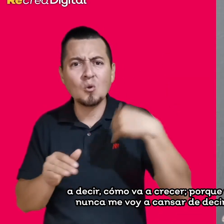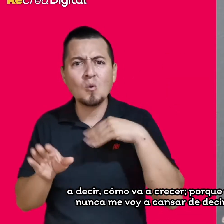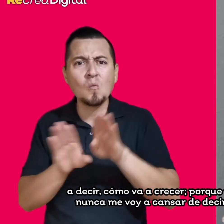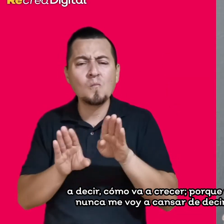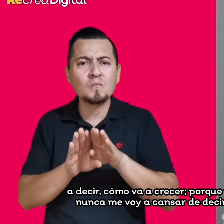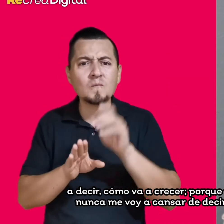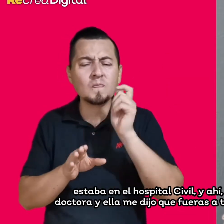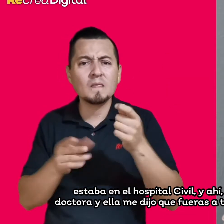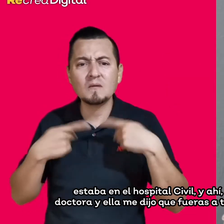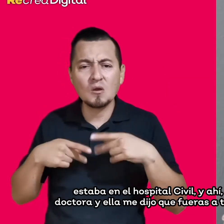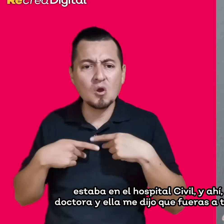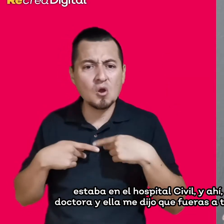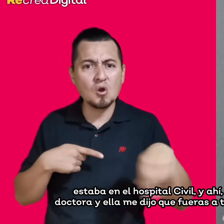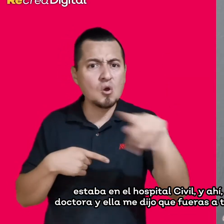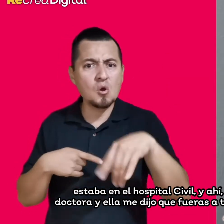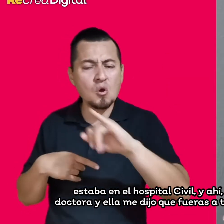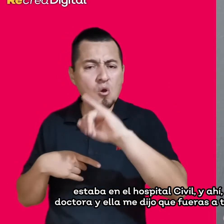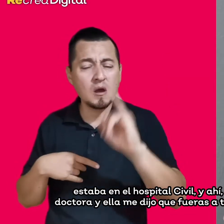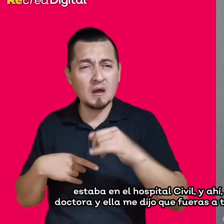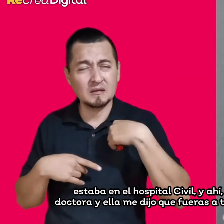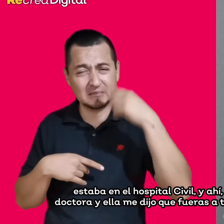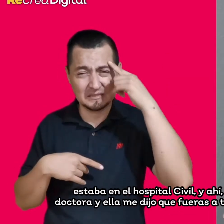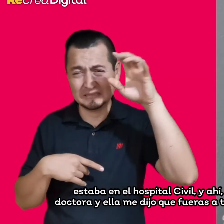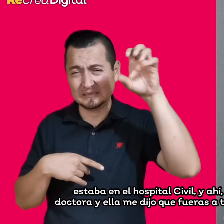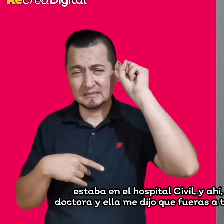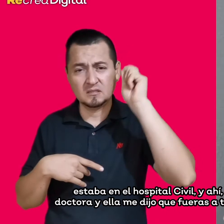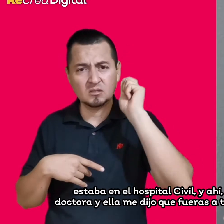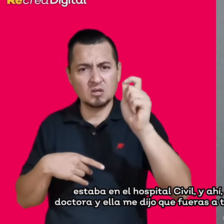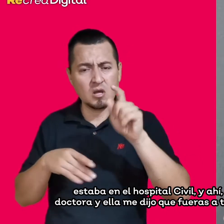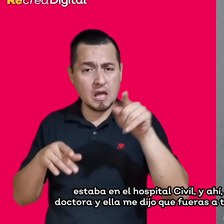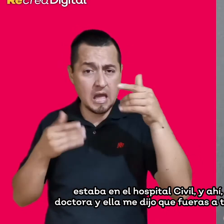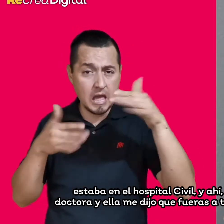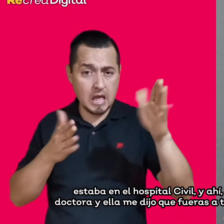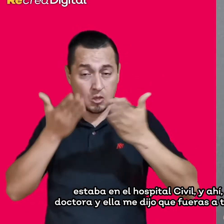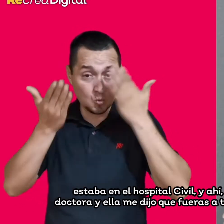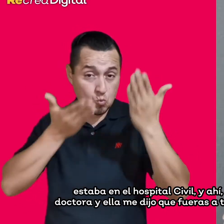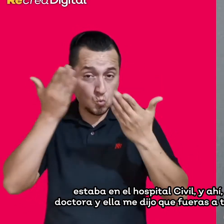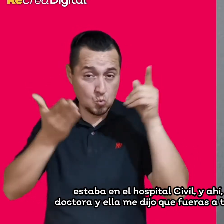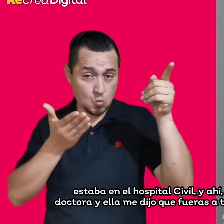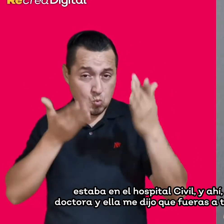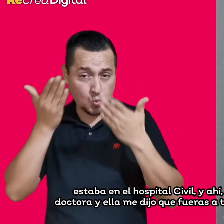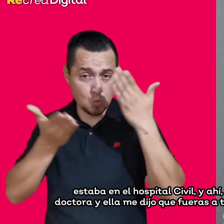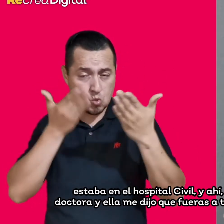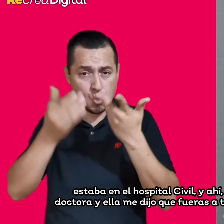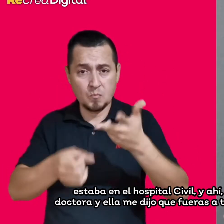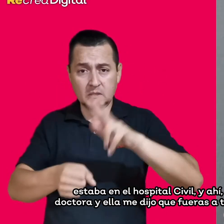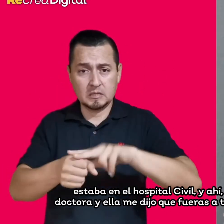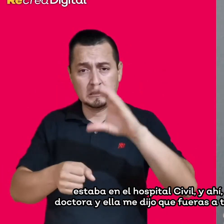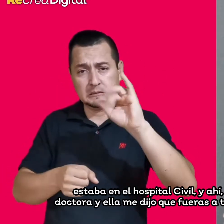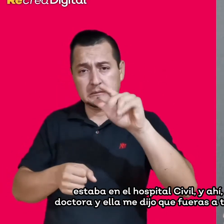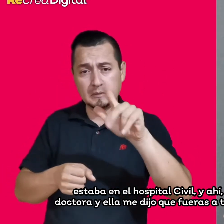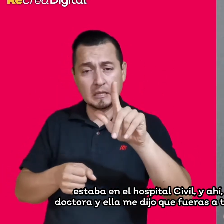estudiando, y estaba en el hospital civil, y ahí, él fue y me dijo, conocí una doctora,